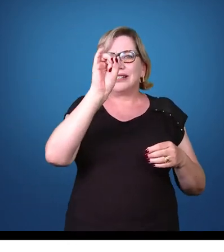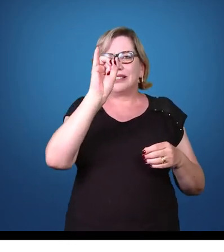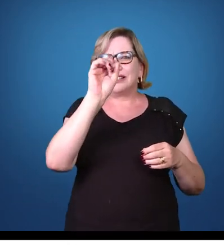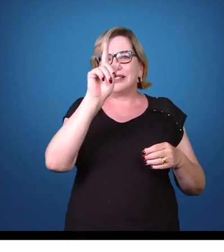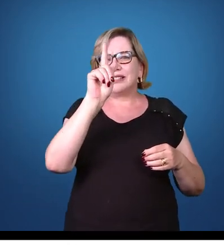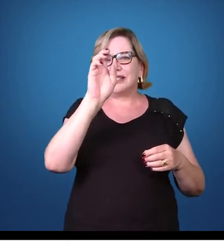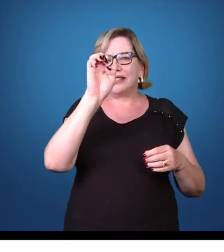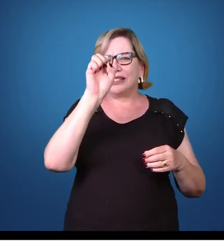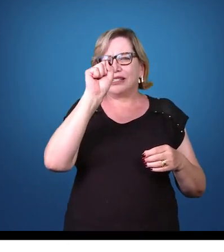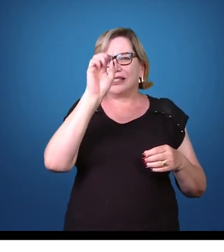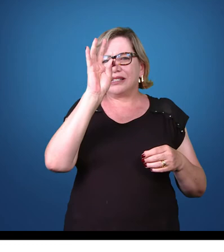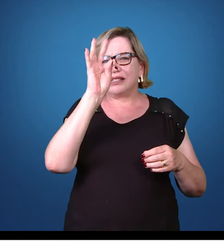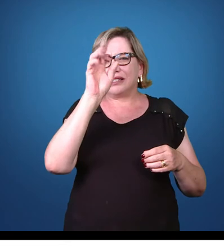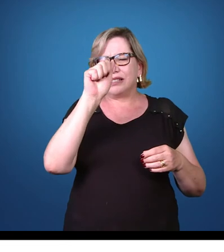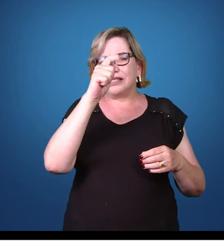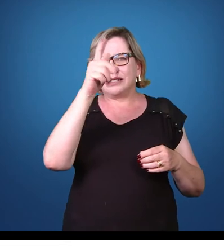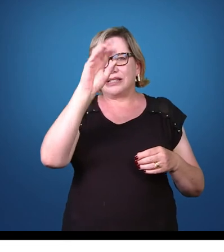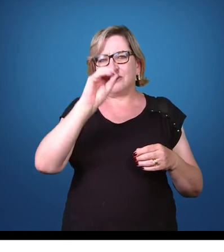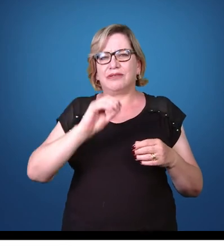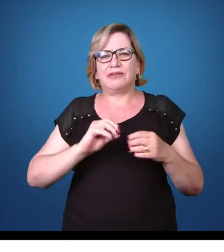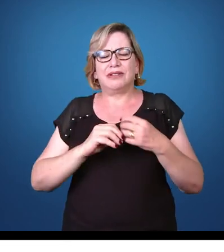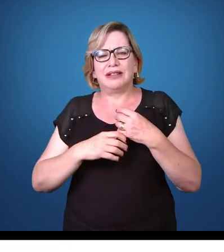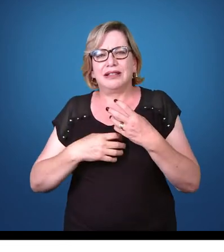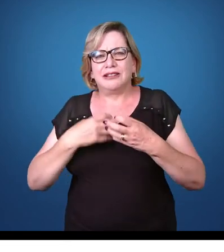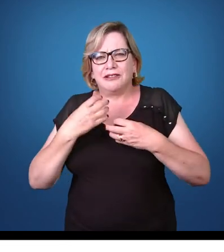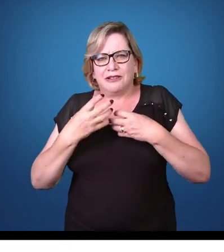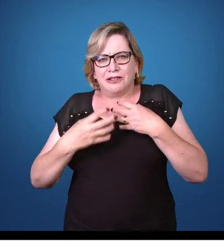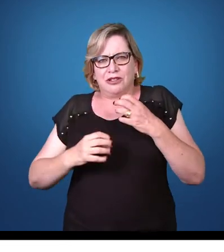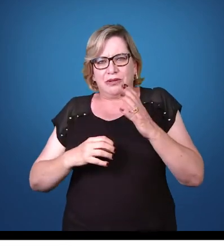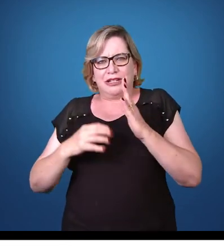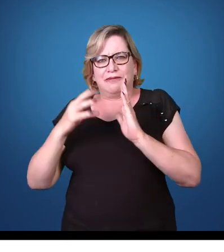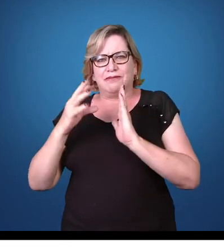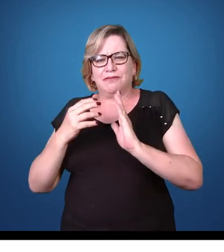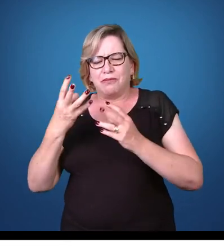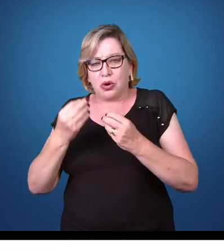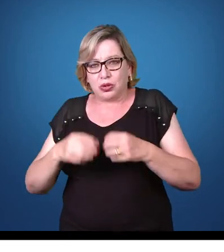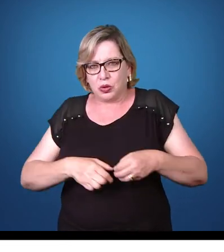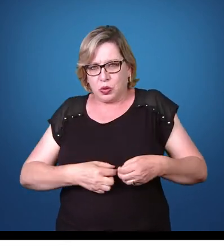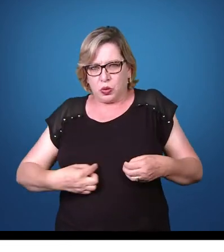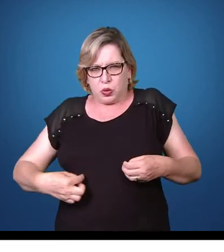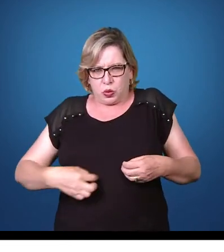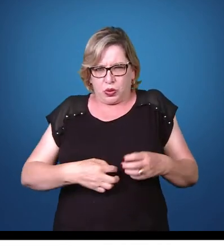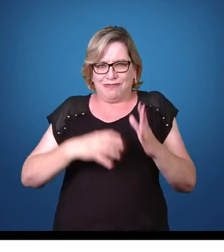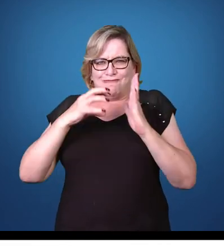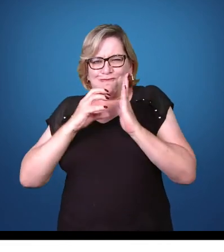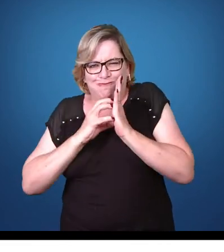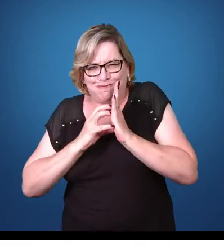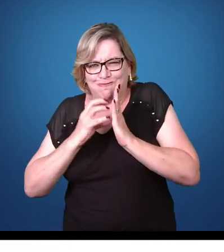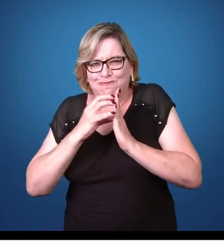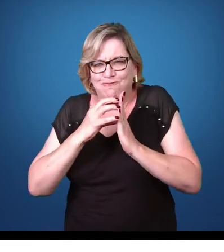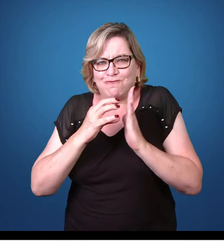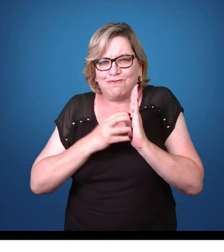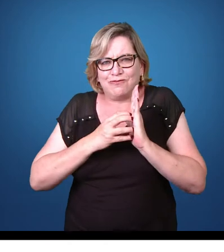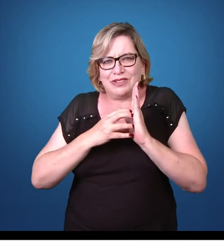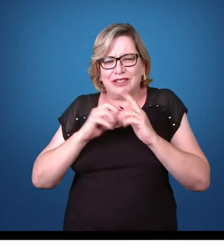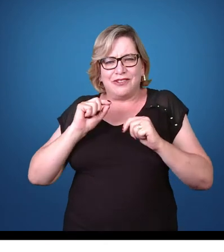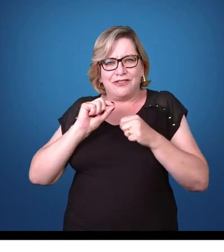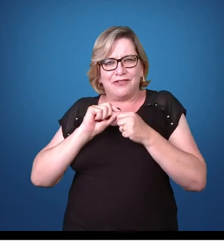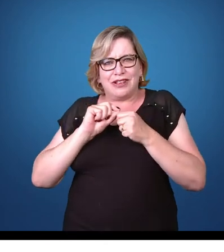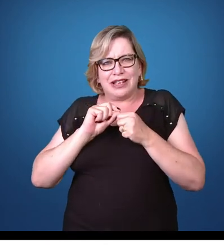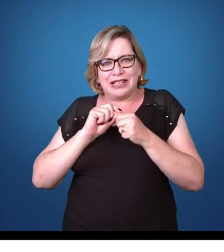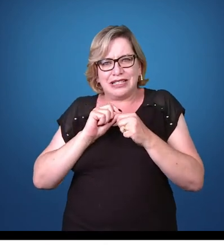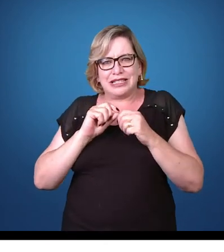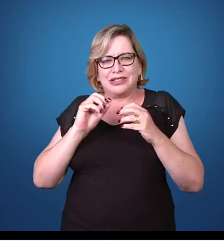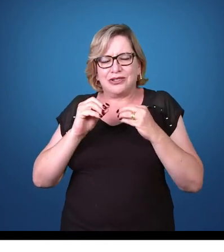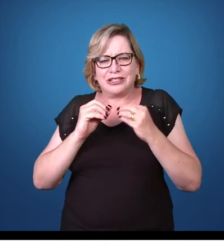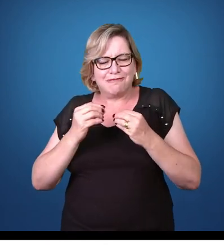a presença, pela presença de trofosoítos fixados à parede do intestino, isso faz com que